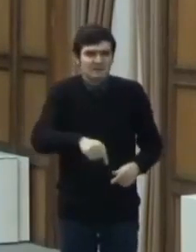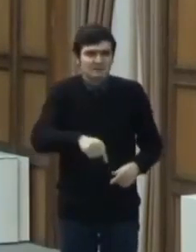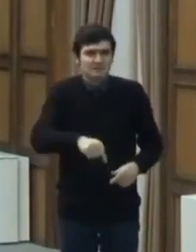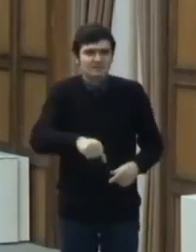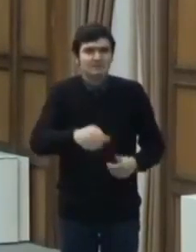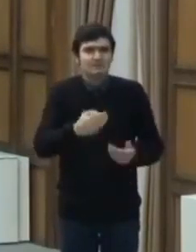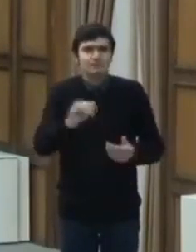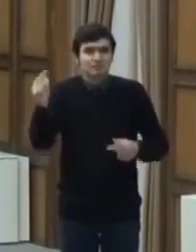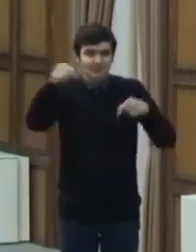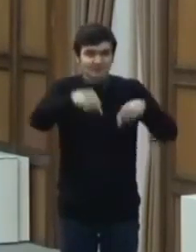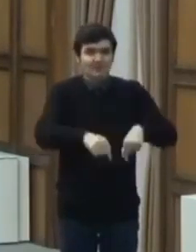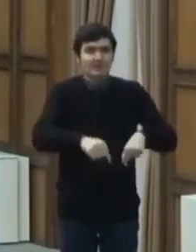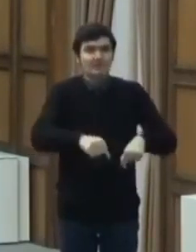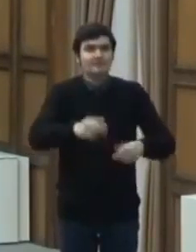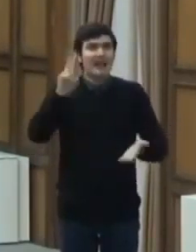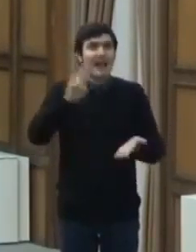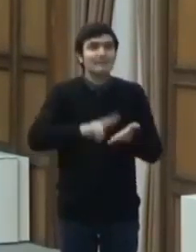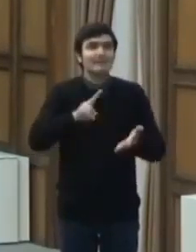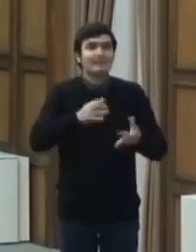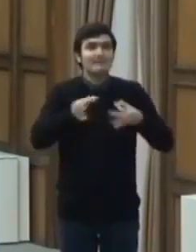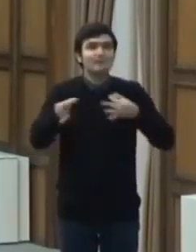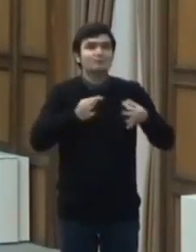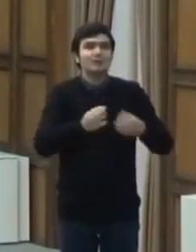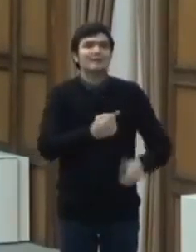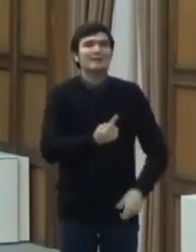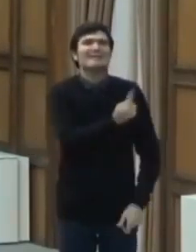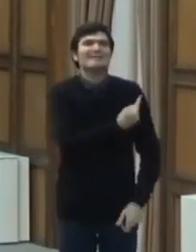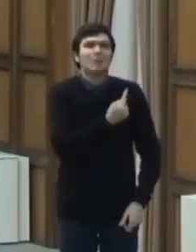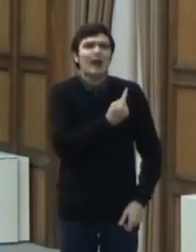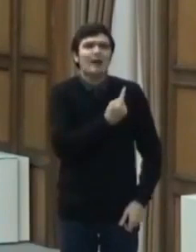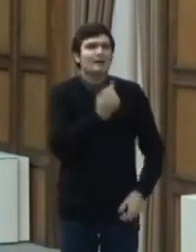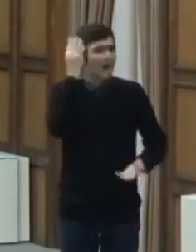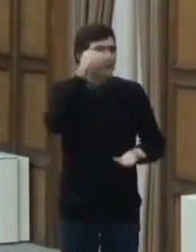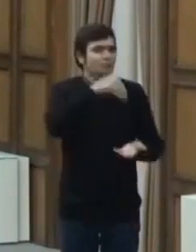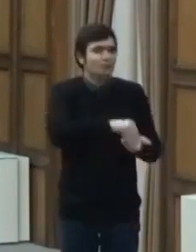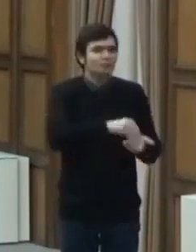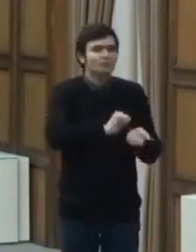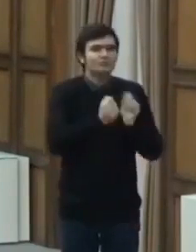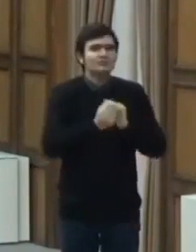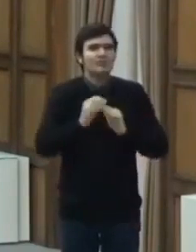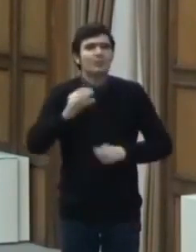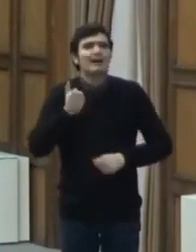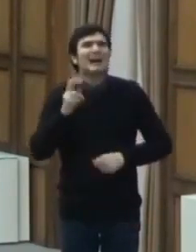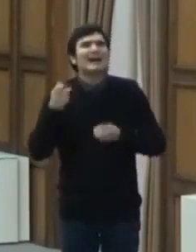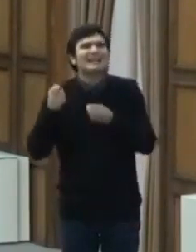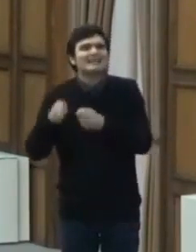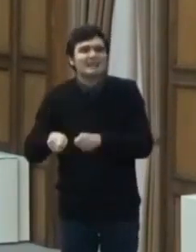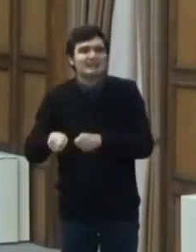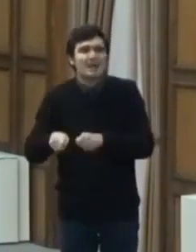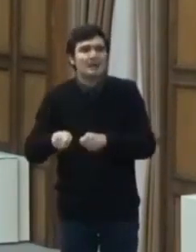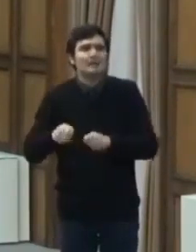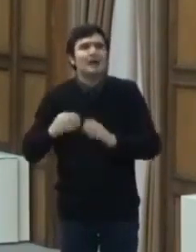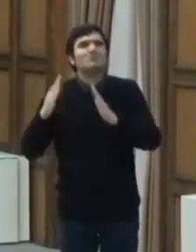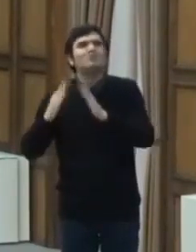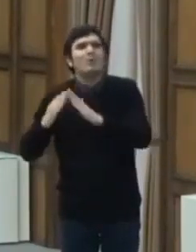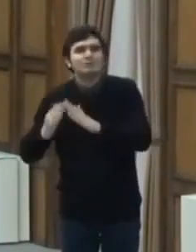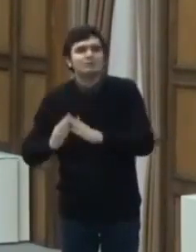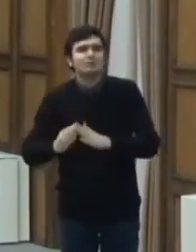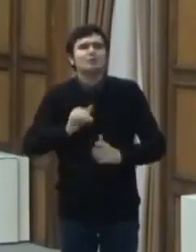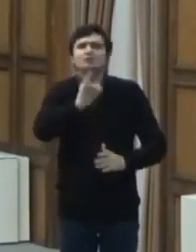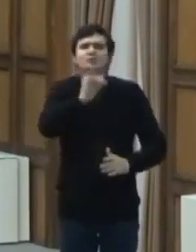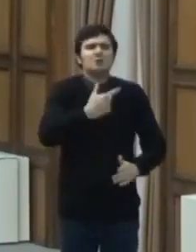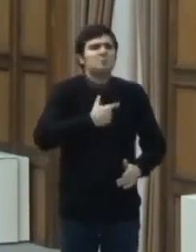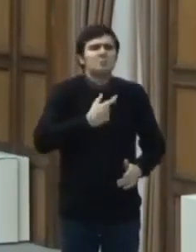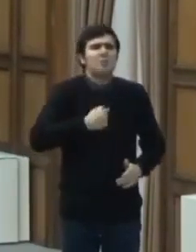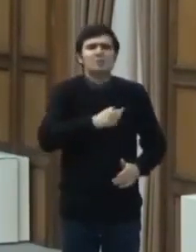pentru ei măsura de izolare la domiciliu sau carantină la domiciliu. Rămâne carantină instituționalizată pentru cei care nu pot